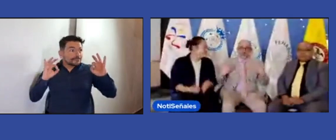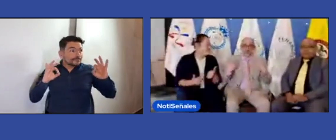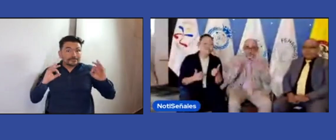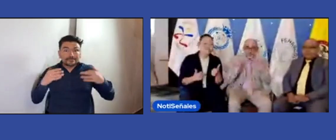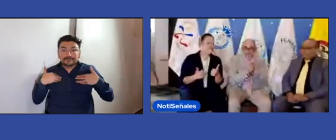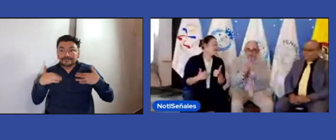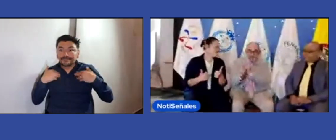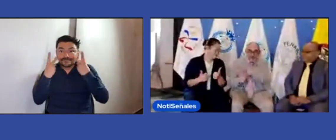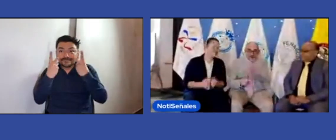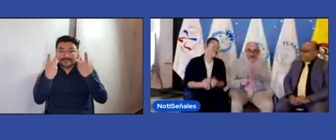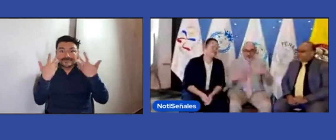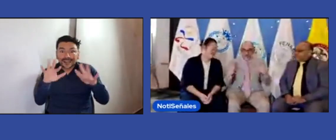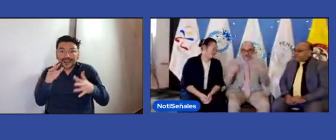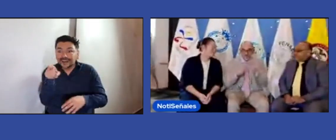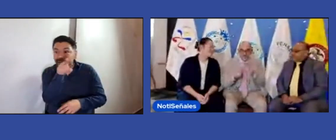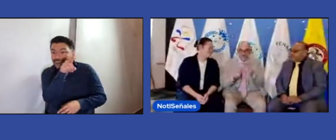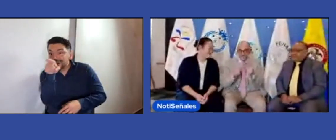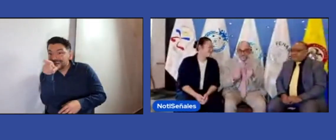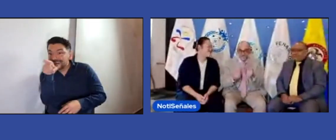¡Qué bien! Ya nos conocieron a todos.